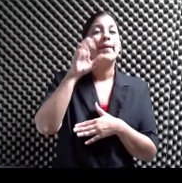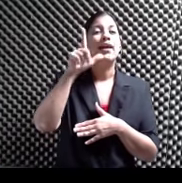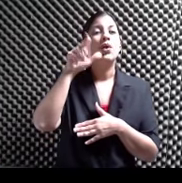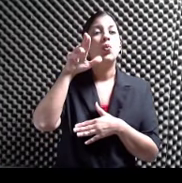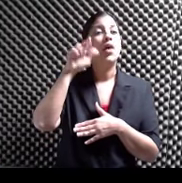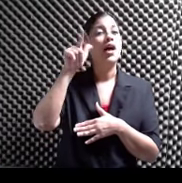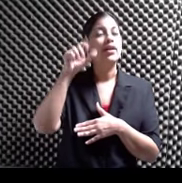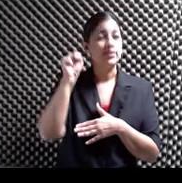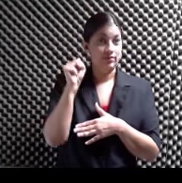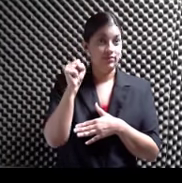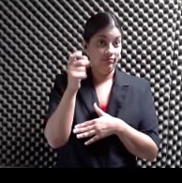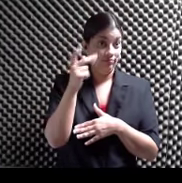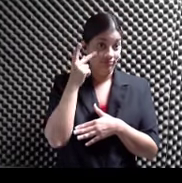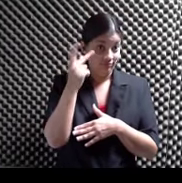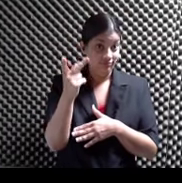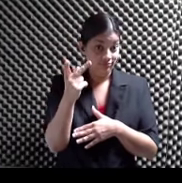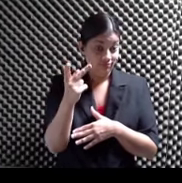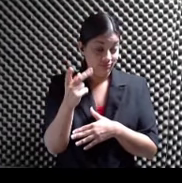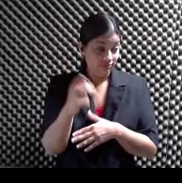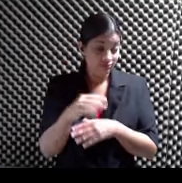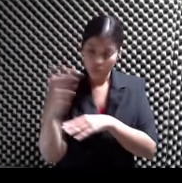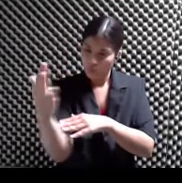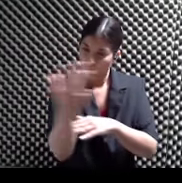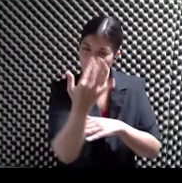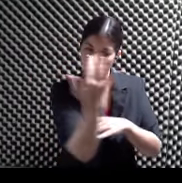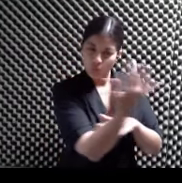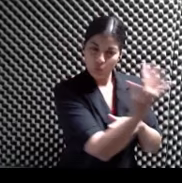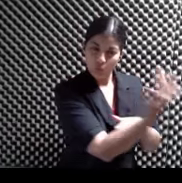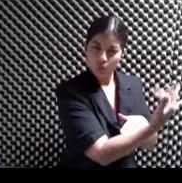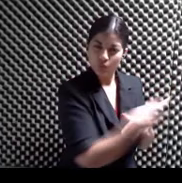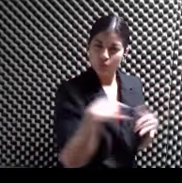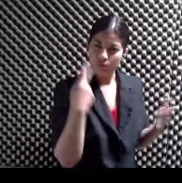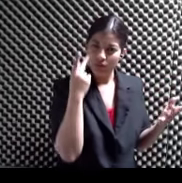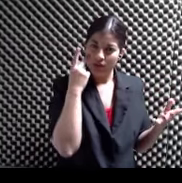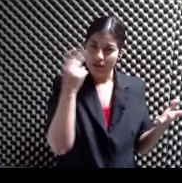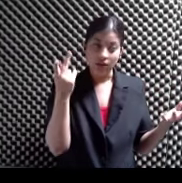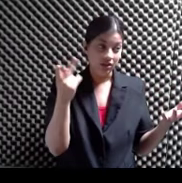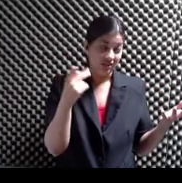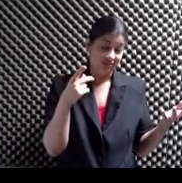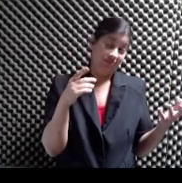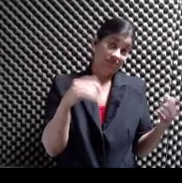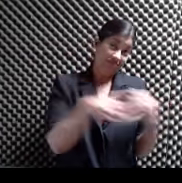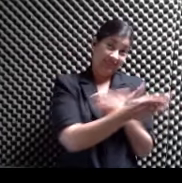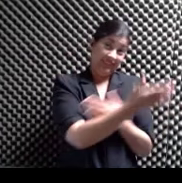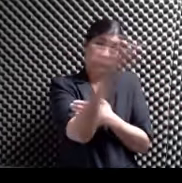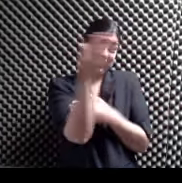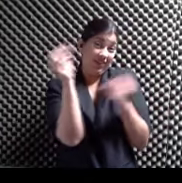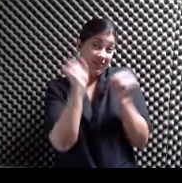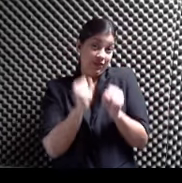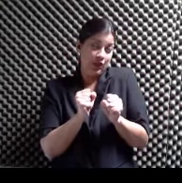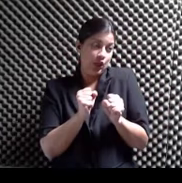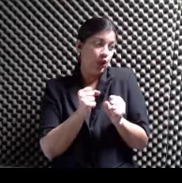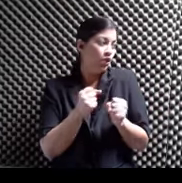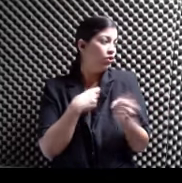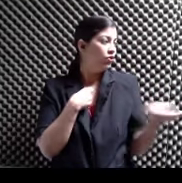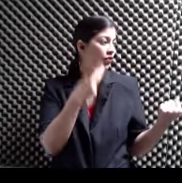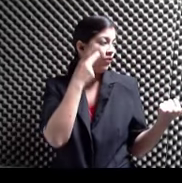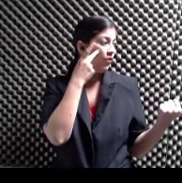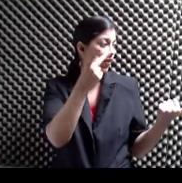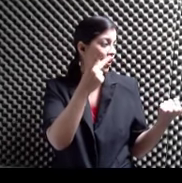entonces con el frío Con el frío de la mañana Empiezan Tú ves Esas libélulas Empiezan